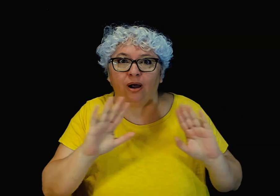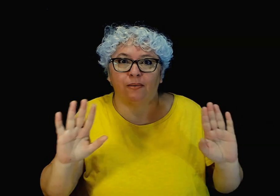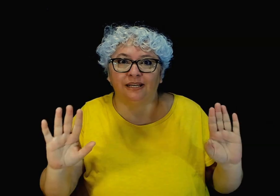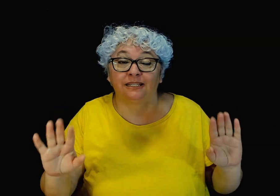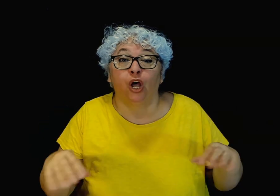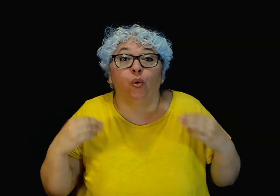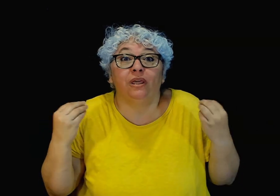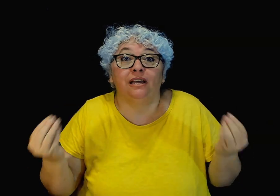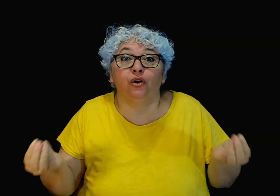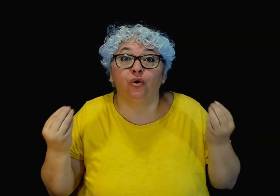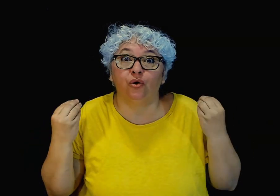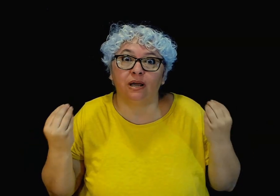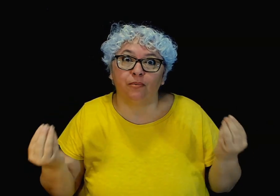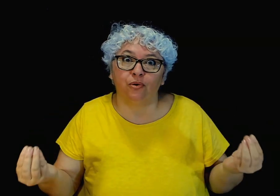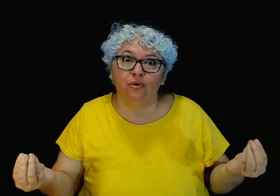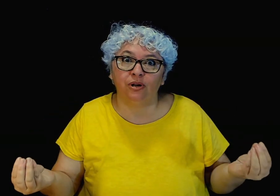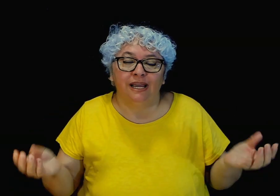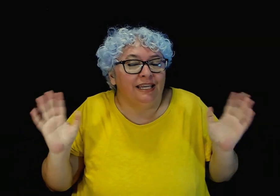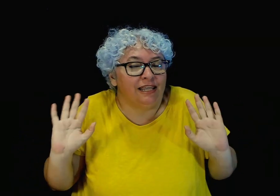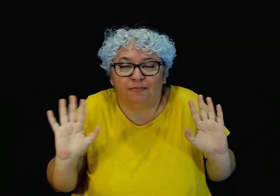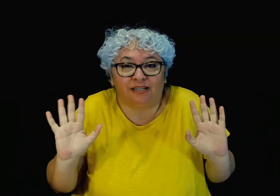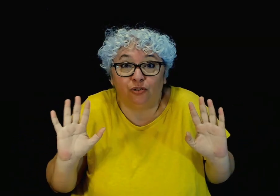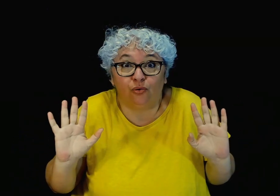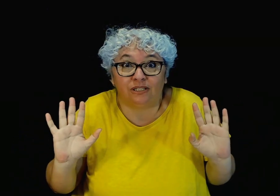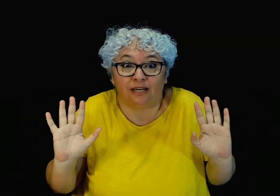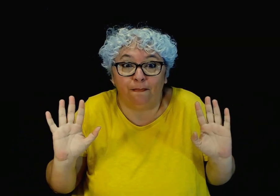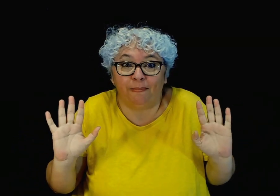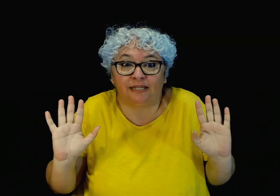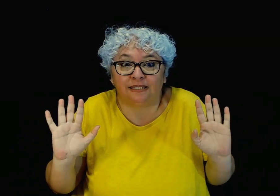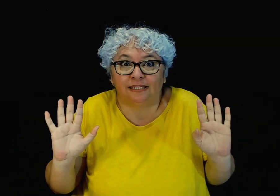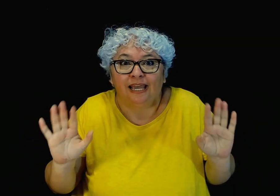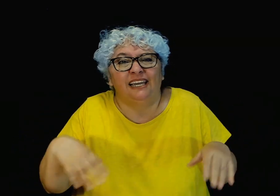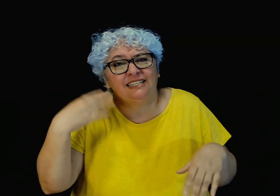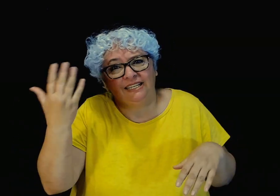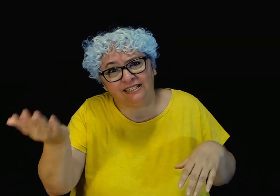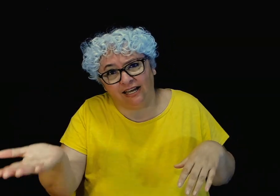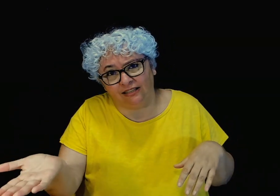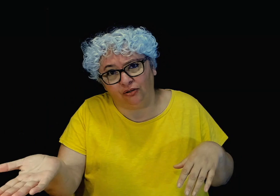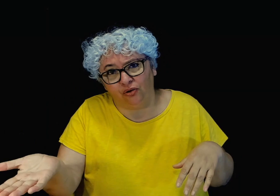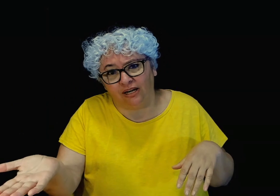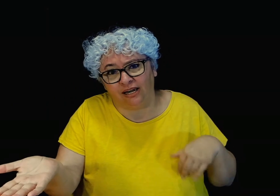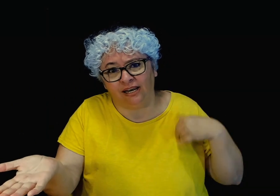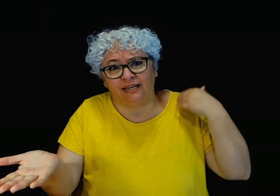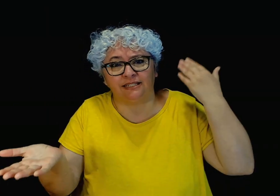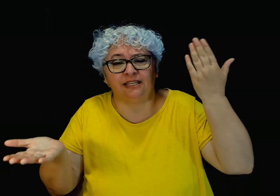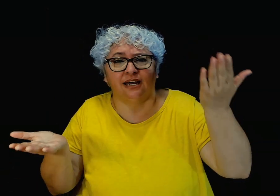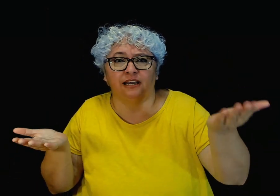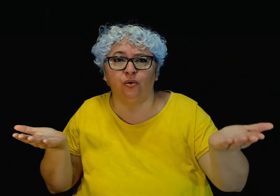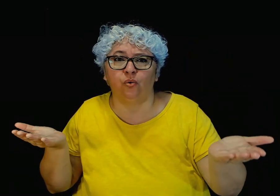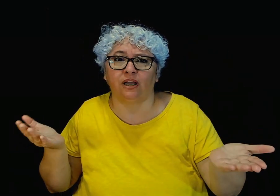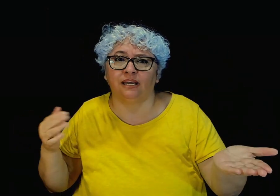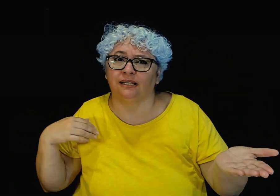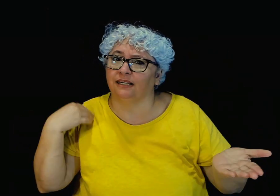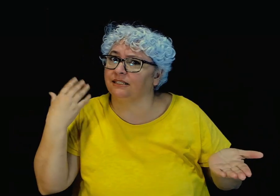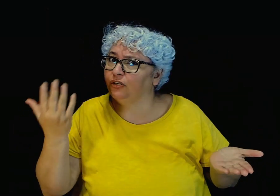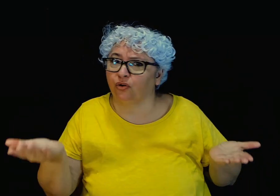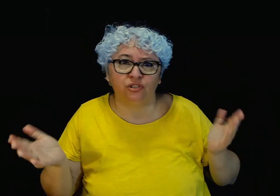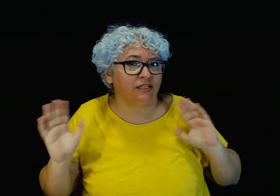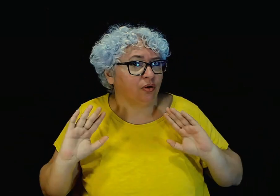hables cuídalo con amor y además no lo estampes que si estate con él que si dale el juguete que si no se te